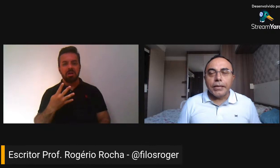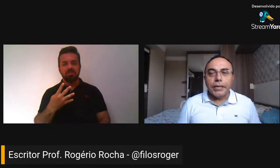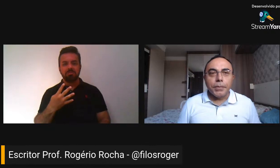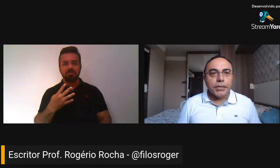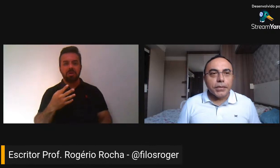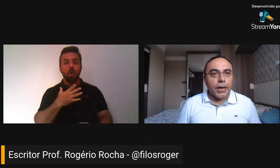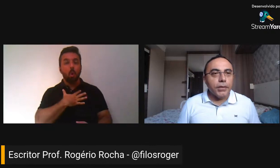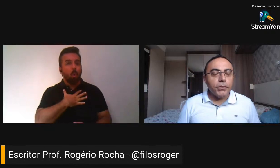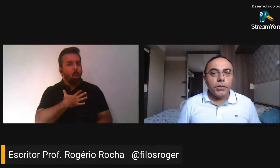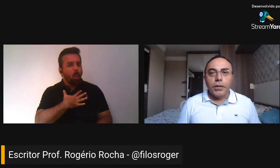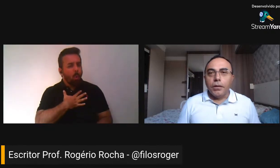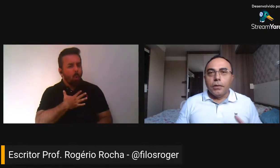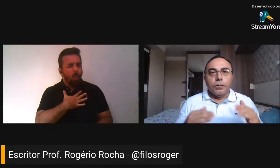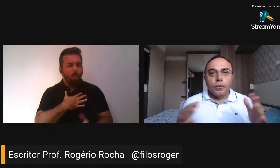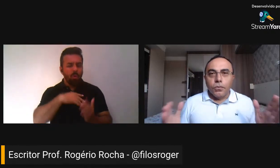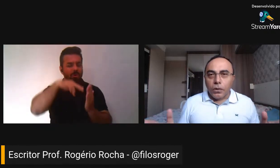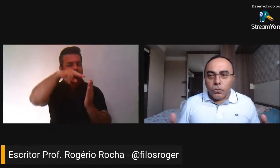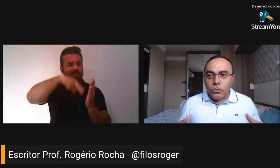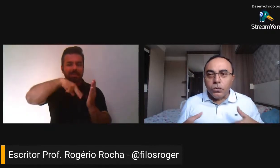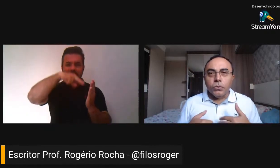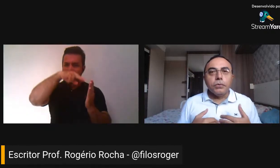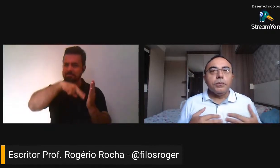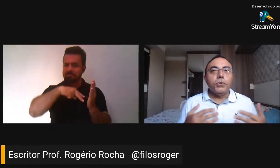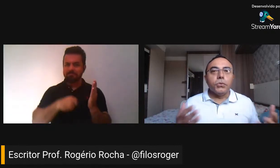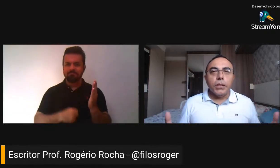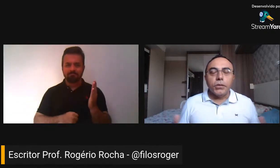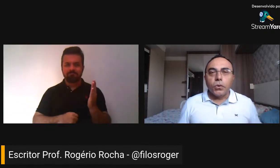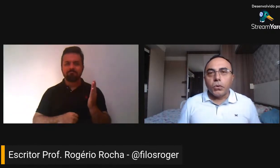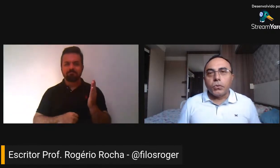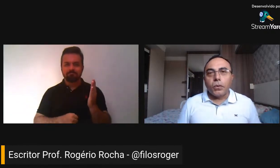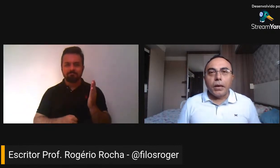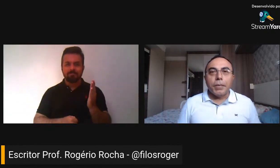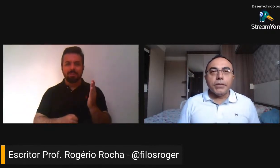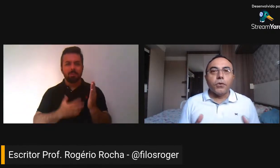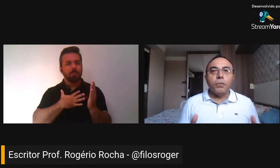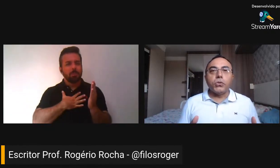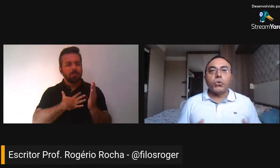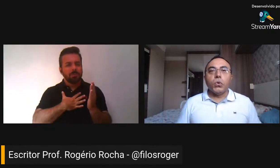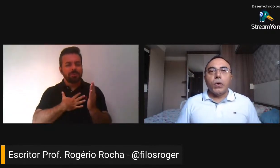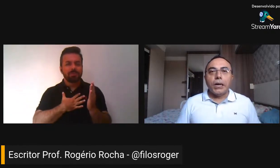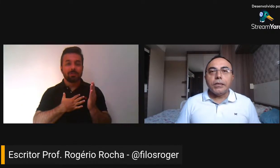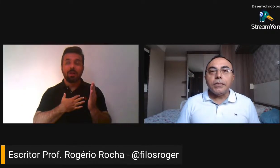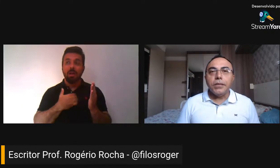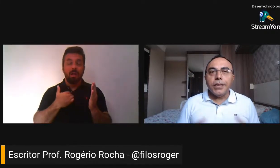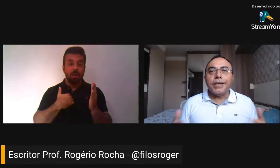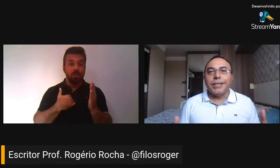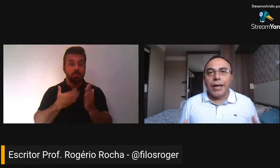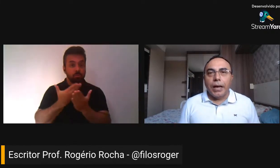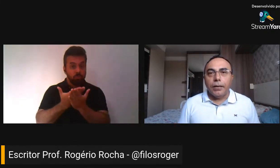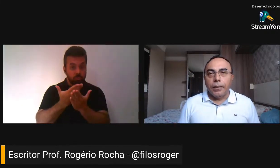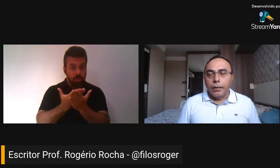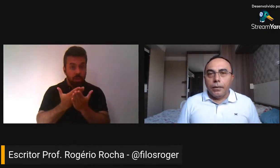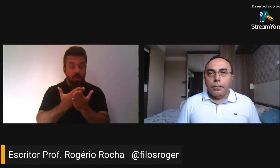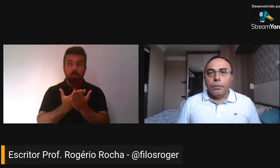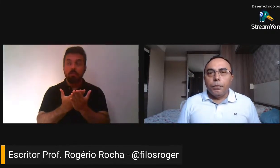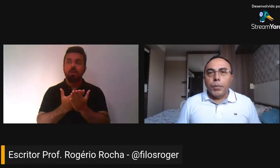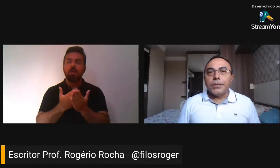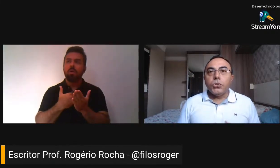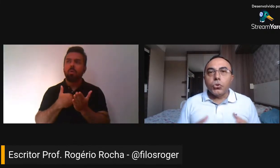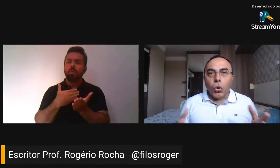aqui na minha cidade, um aluno, um estudante como outro qualquer, mas que começou a se encantar